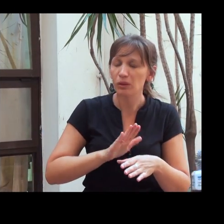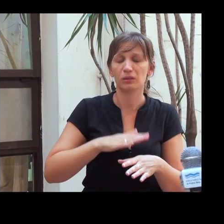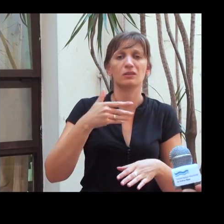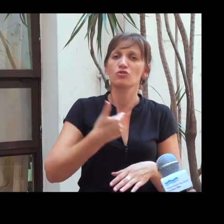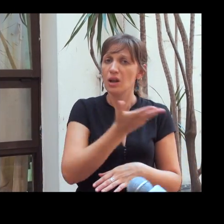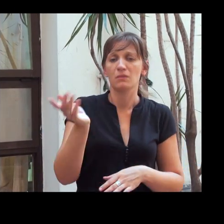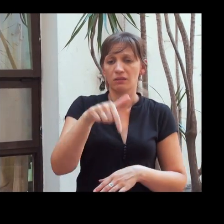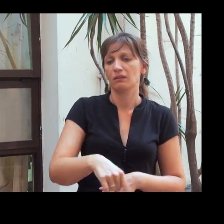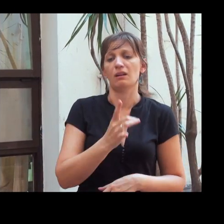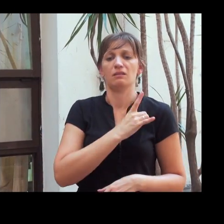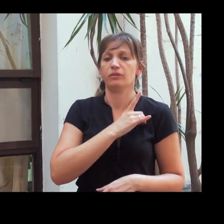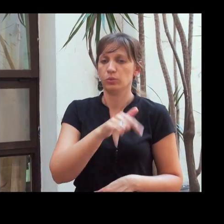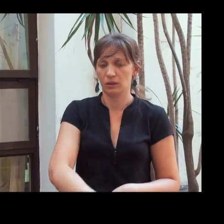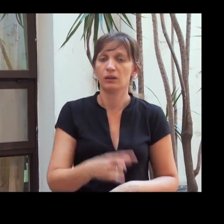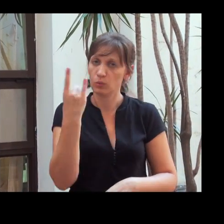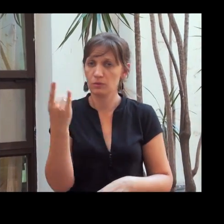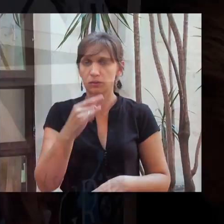compromiso de responsabilidad social fundamental.